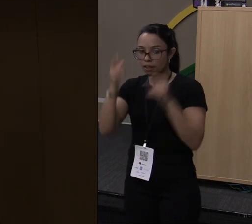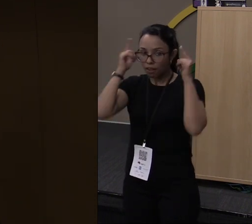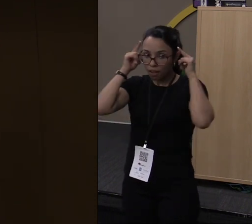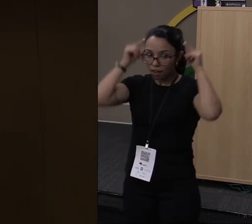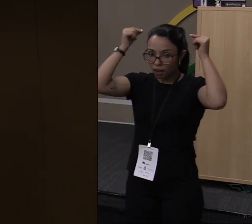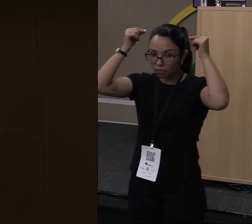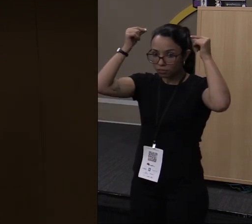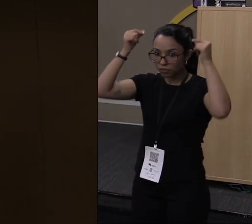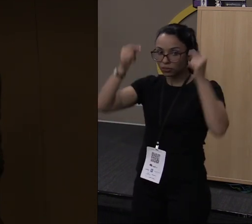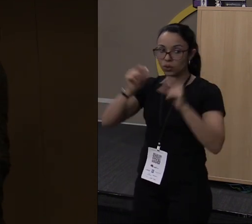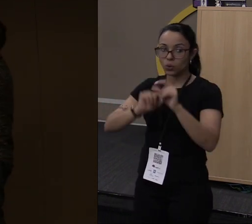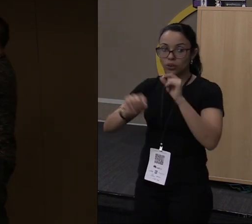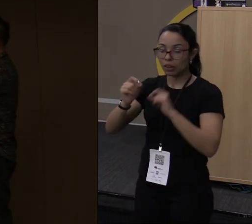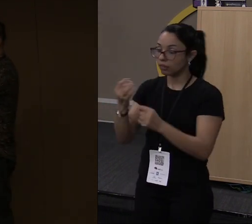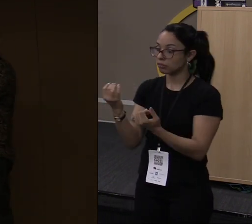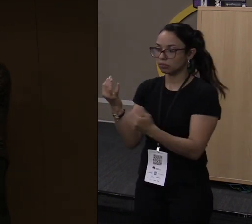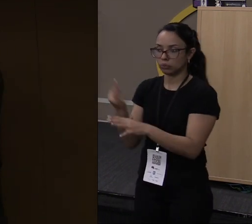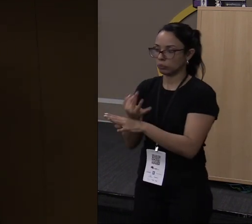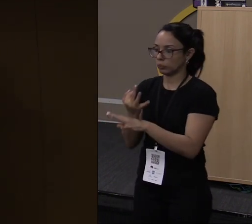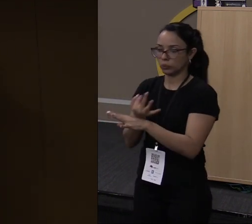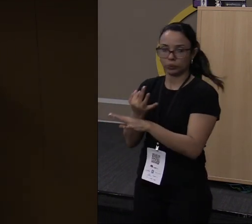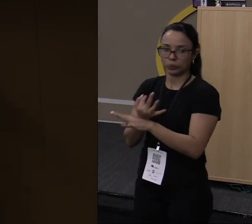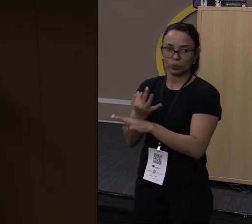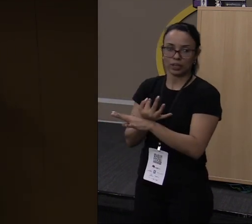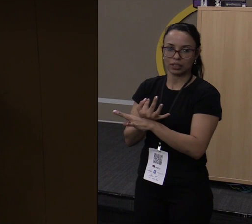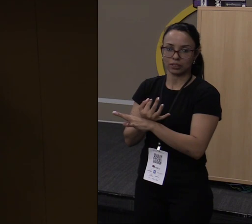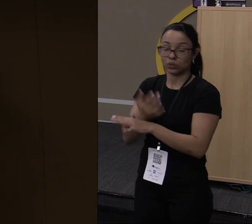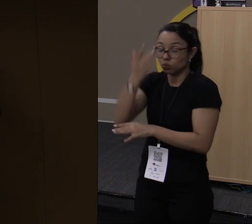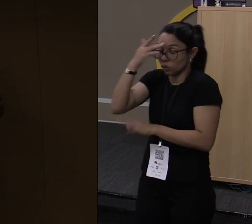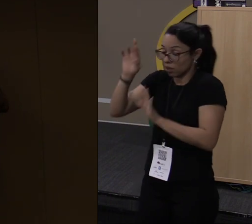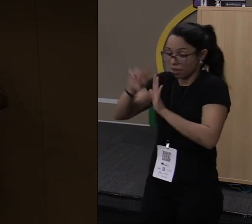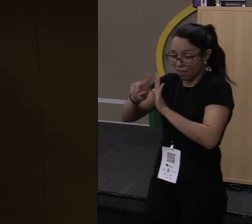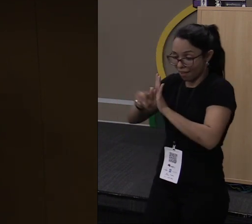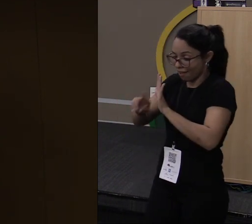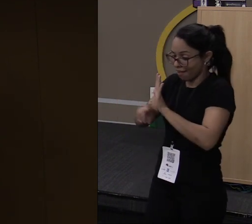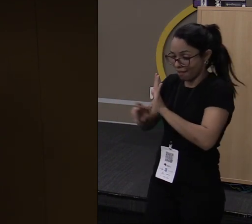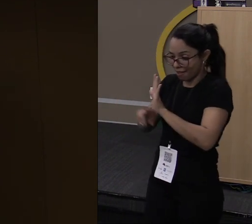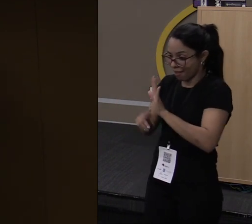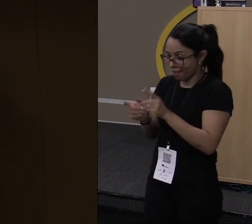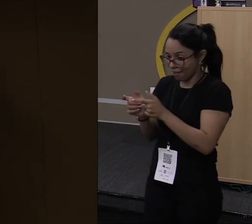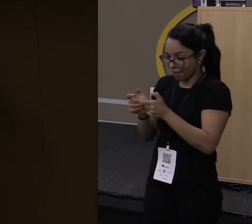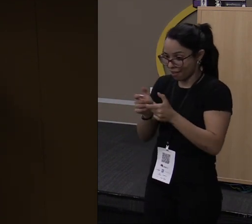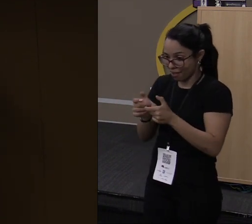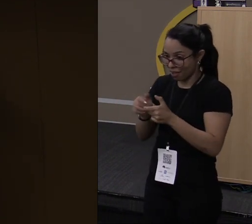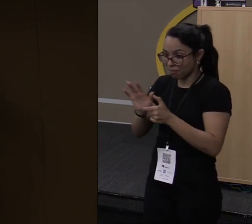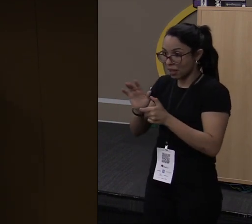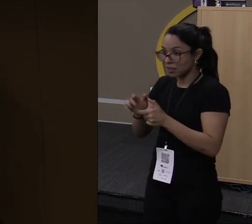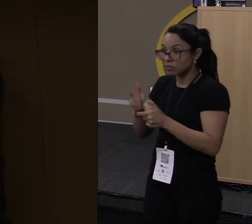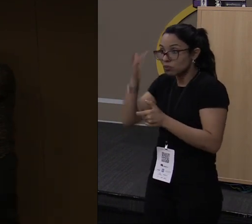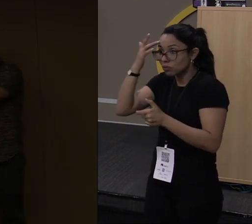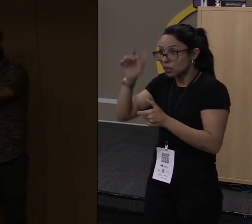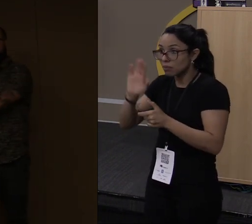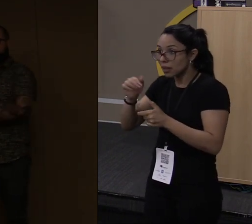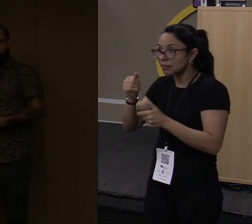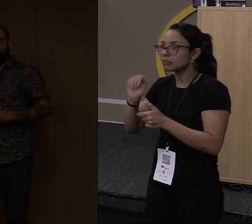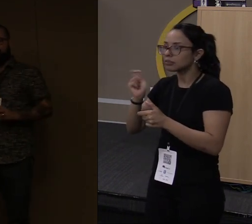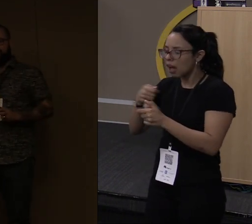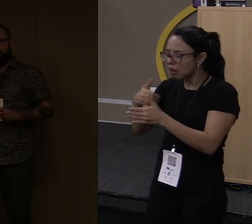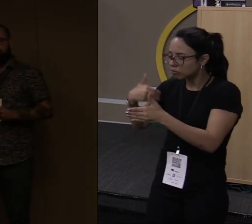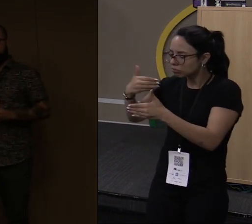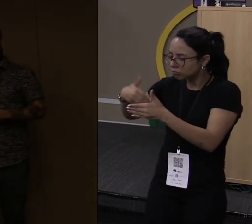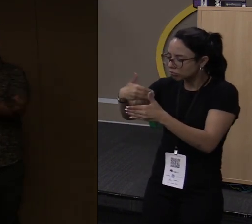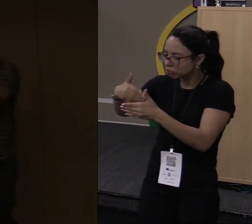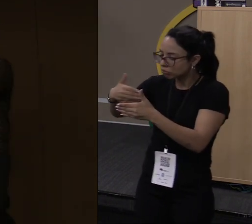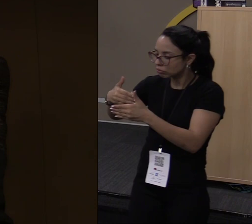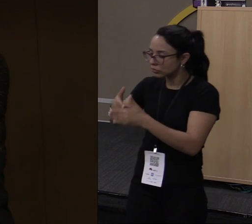desse jogo, mas eu acho que em um momento do jogo, dependendo do que você faz, você pode ganhar resiliência. E aí você vai passar a ter isso